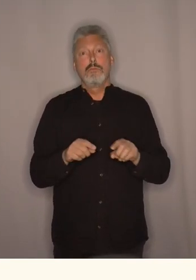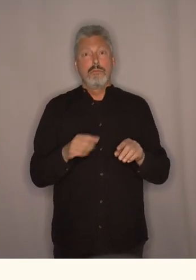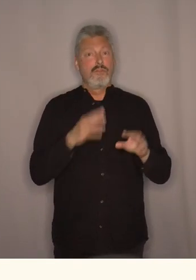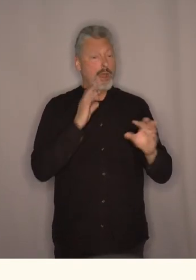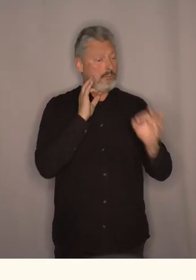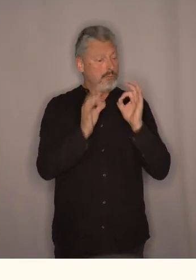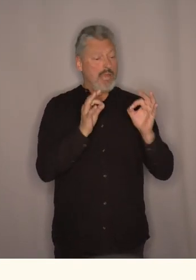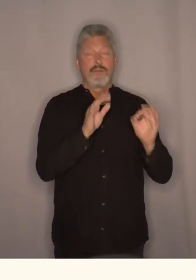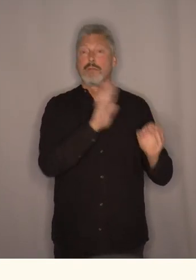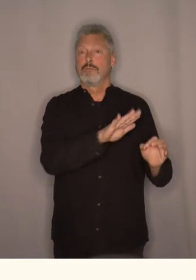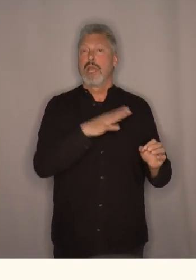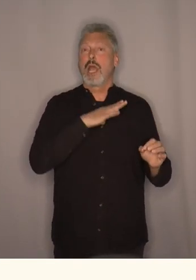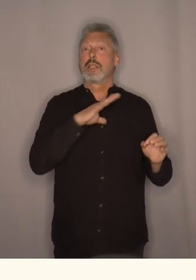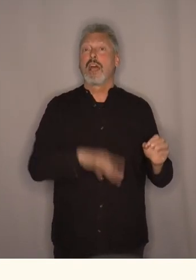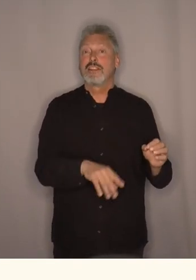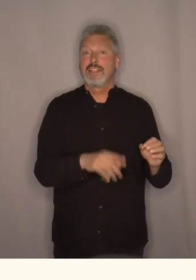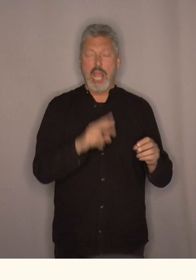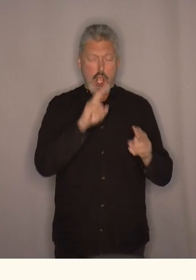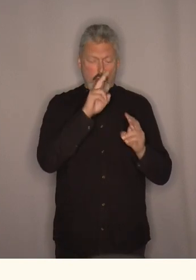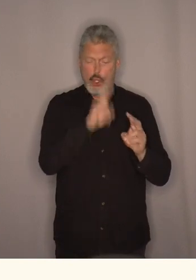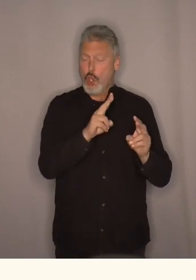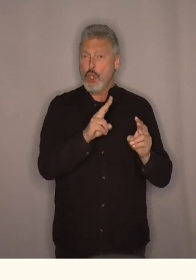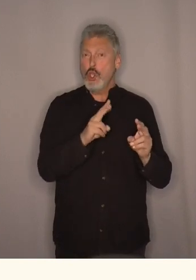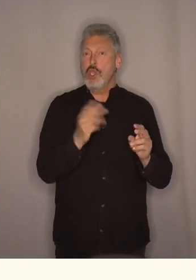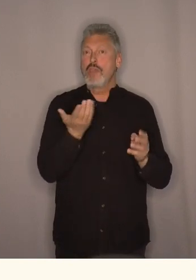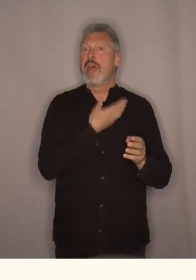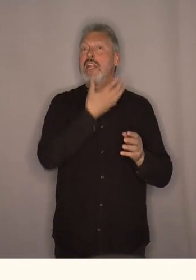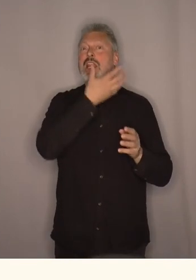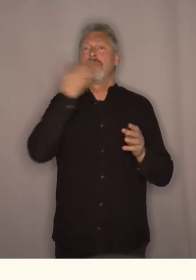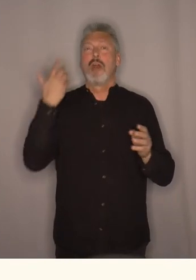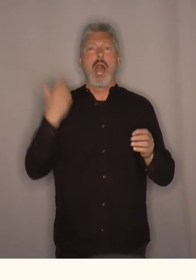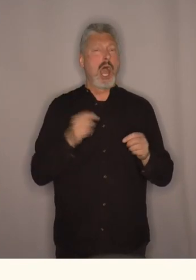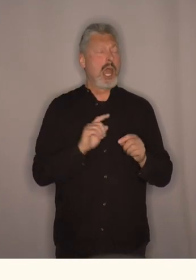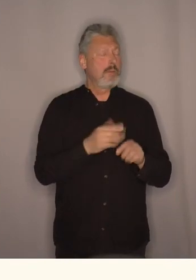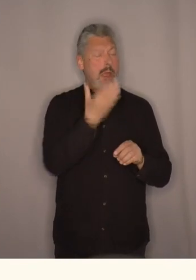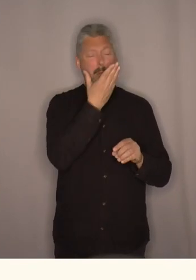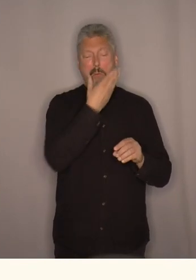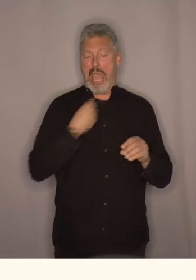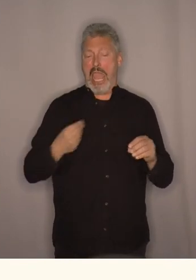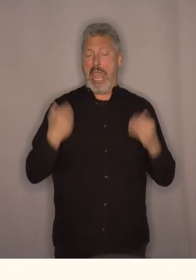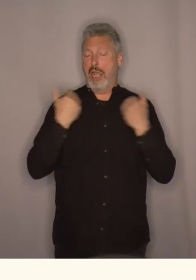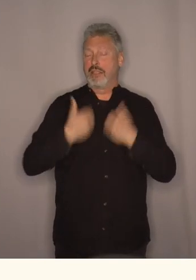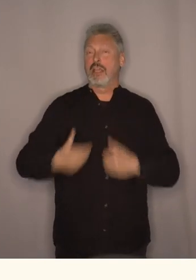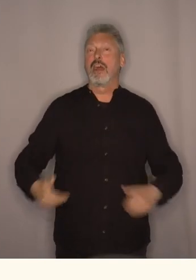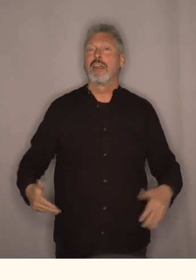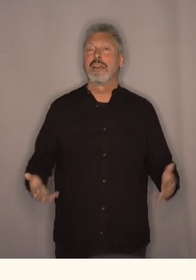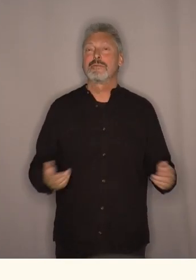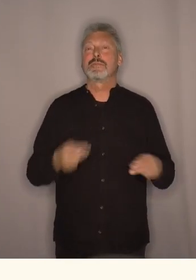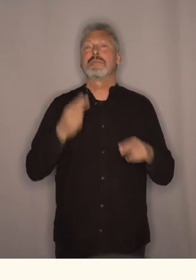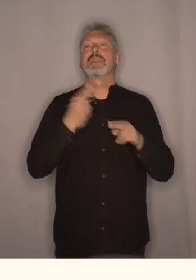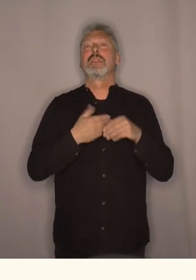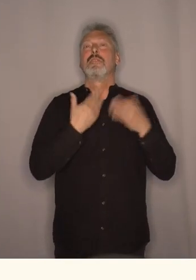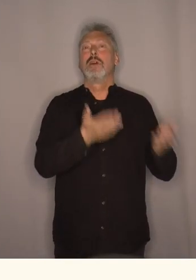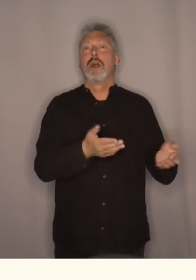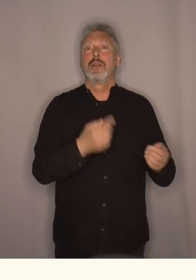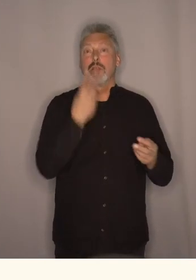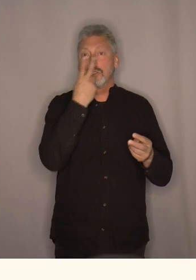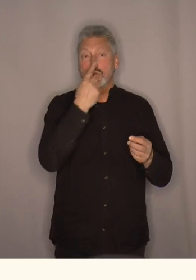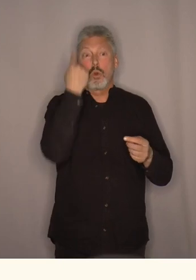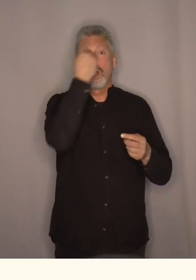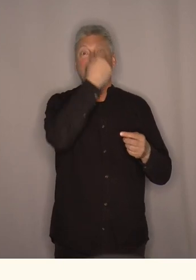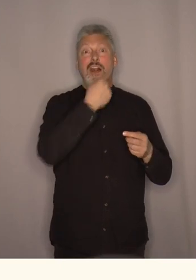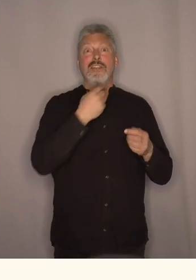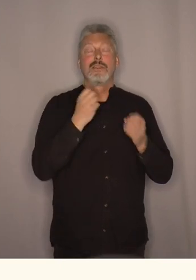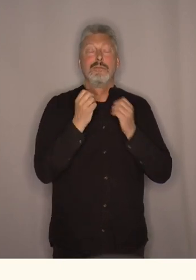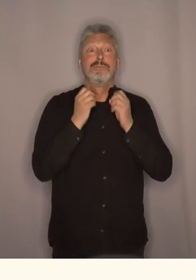helt perfekt til hennes datter helt ny veldig varm veldig, veldig fin. og når vi fant den så ble ansiktet det